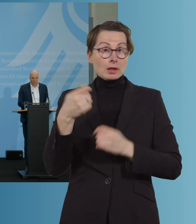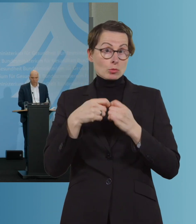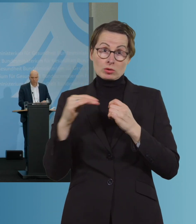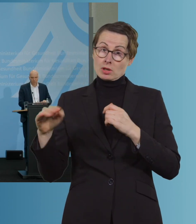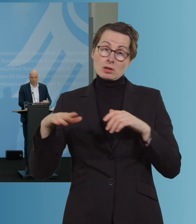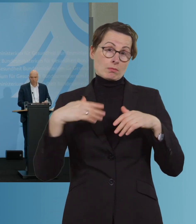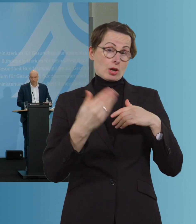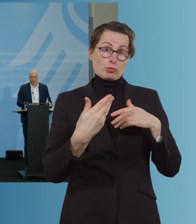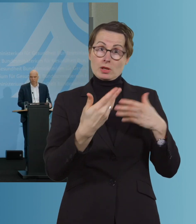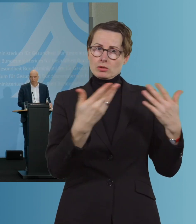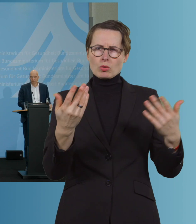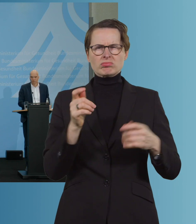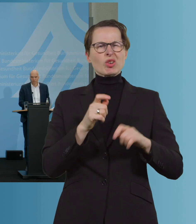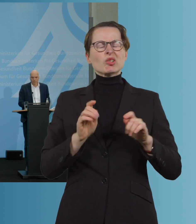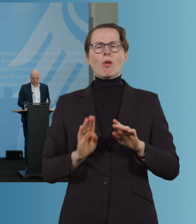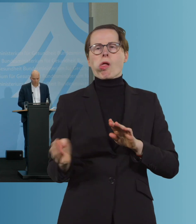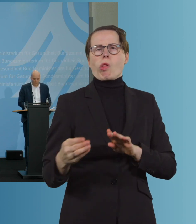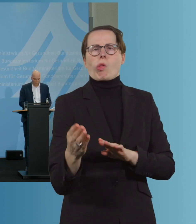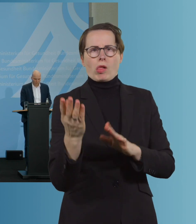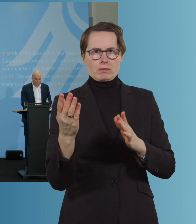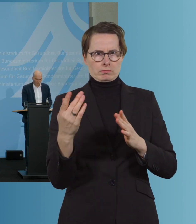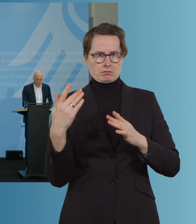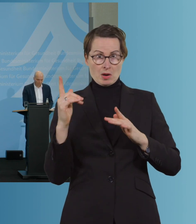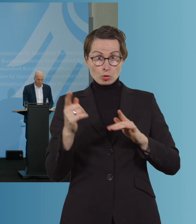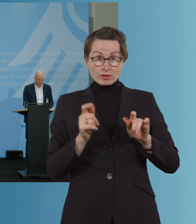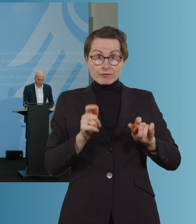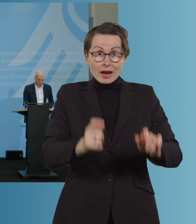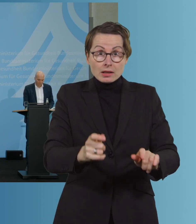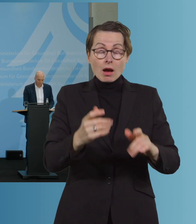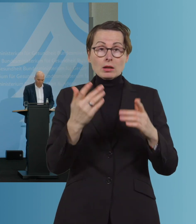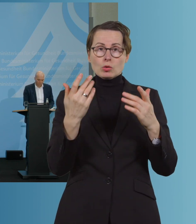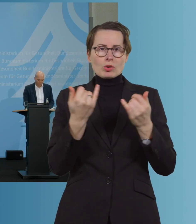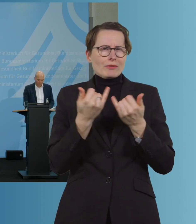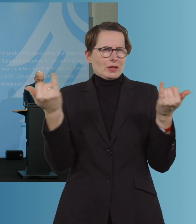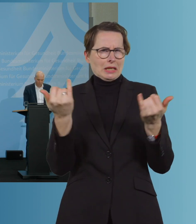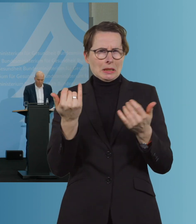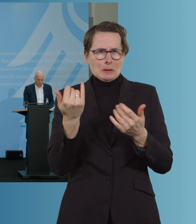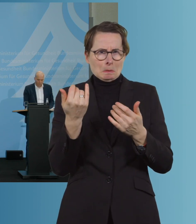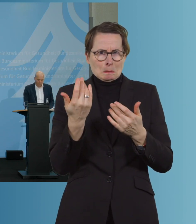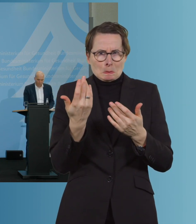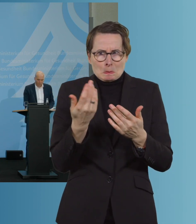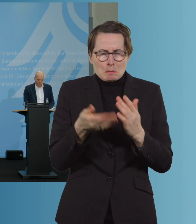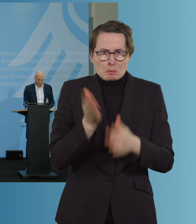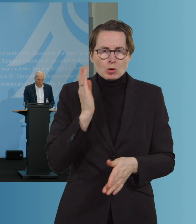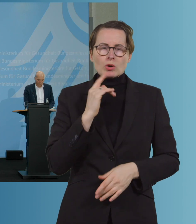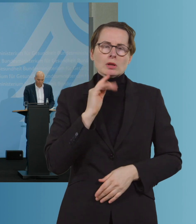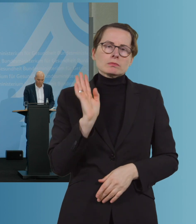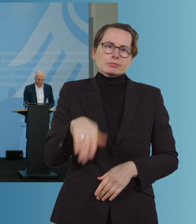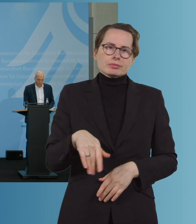Was sagen Sie dazu? Sollte man das irgendwie verhindern, anders dagegen vorgehen? Oder ist das eine fast zwangsläufige Begleiterscheinung? Und